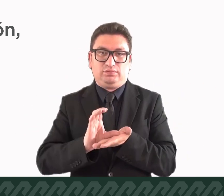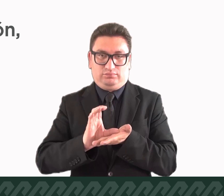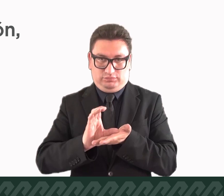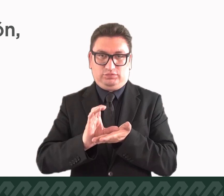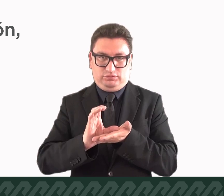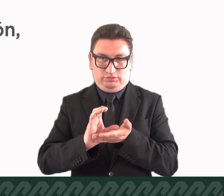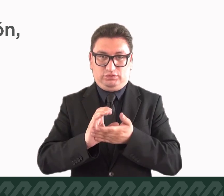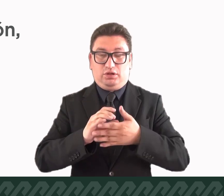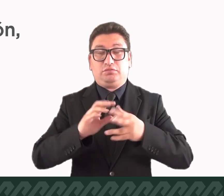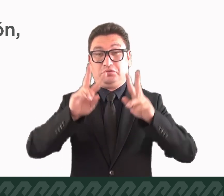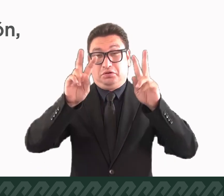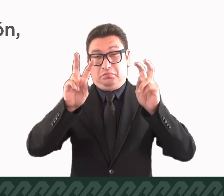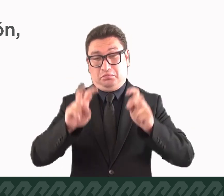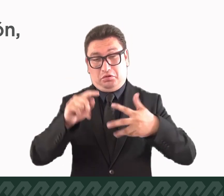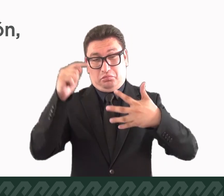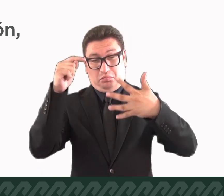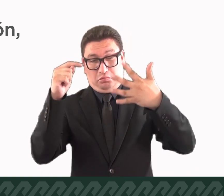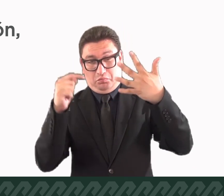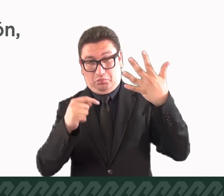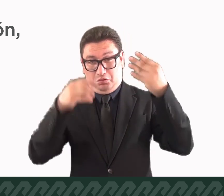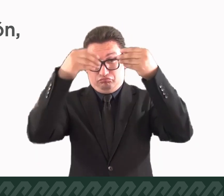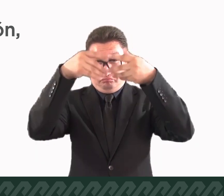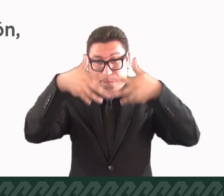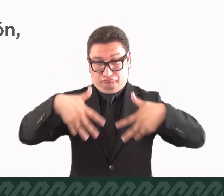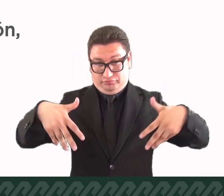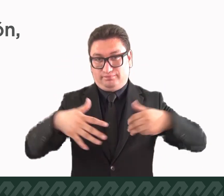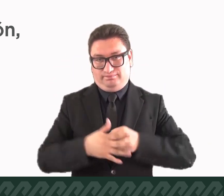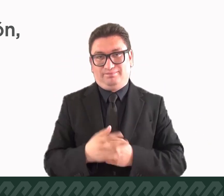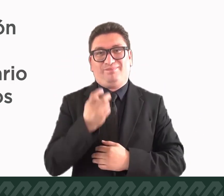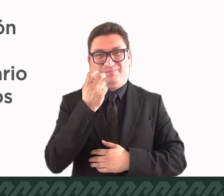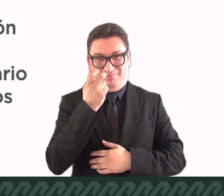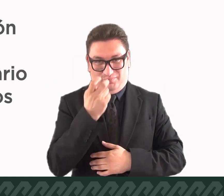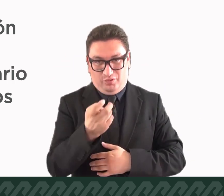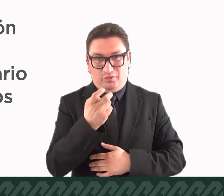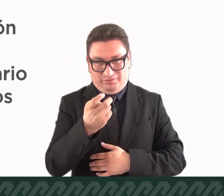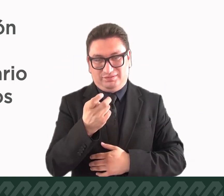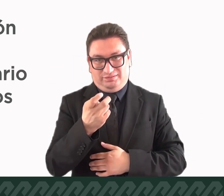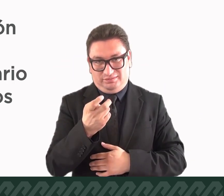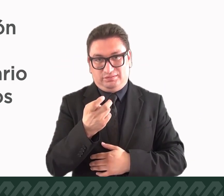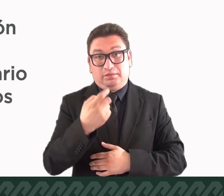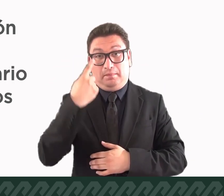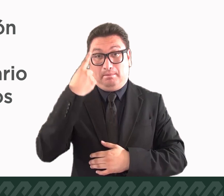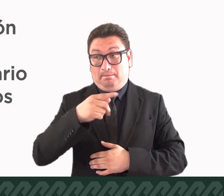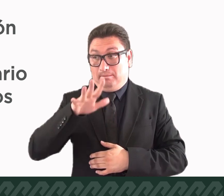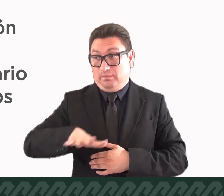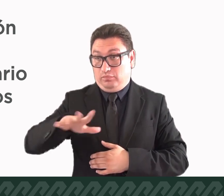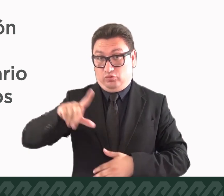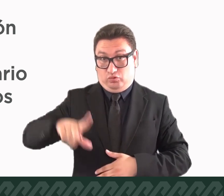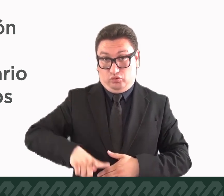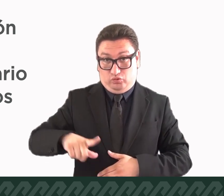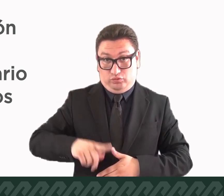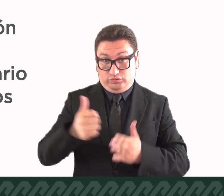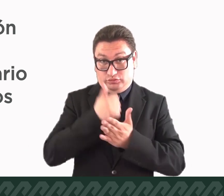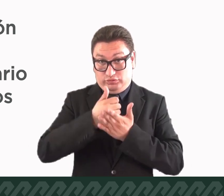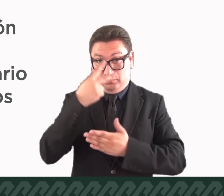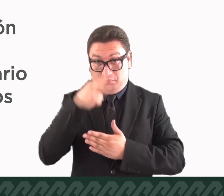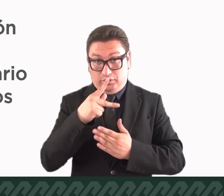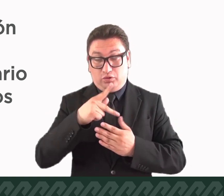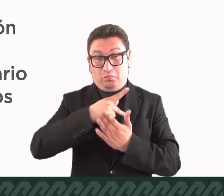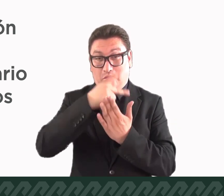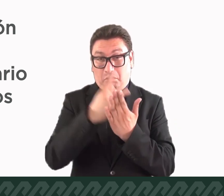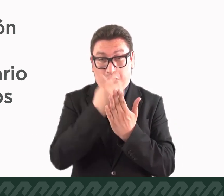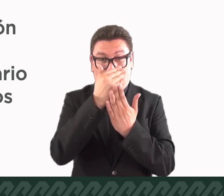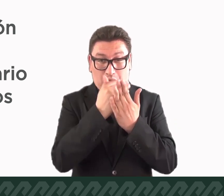discapacidad de manera desglosada. Por ello, y para la elaboración de la política pública